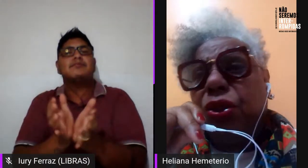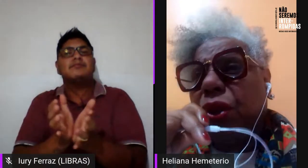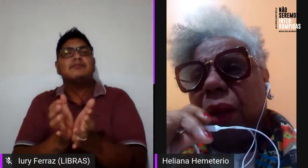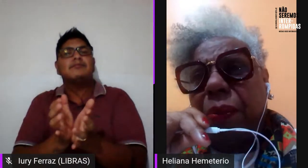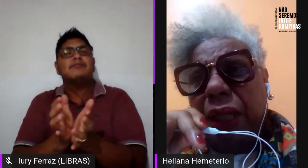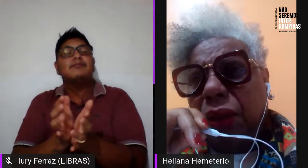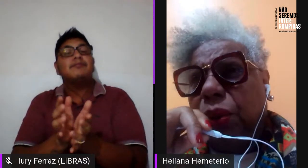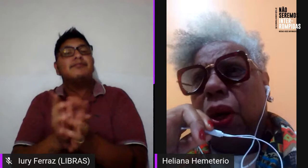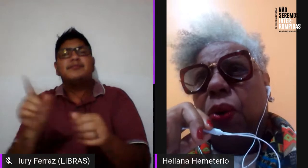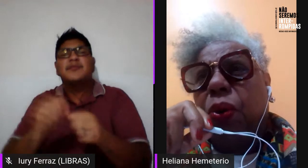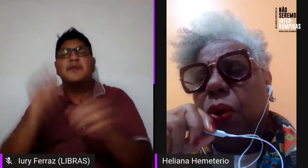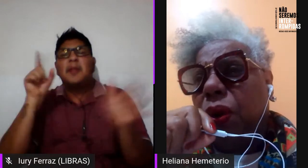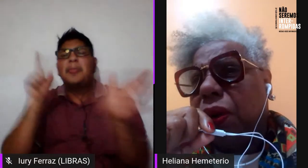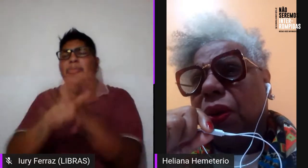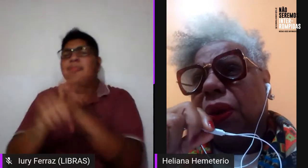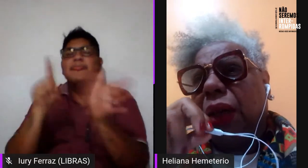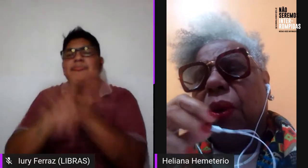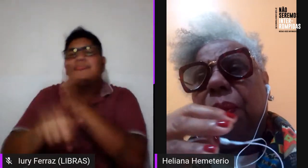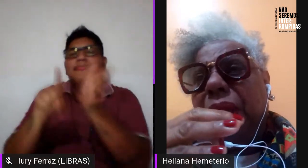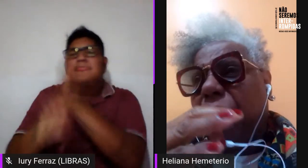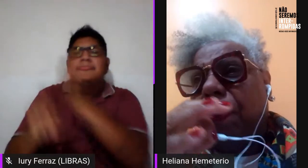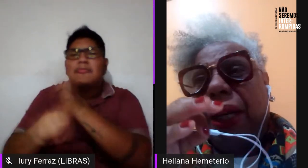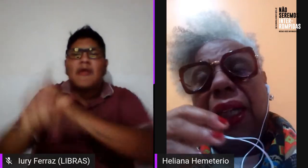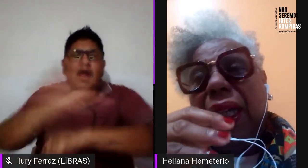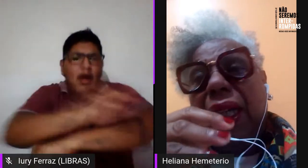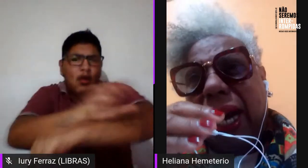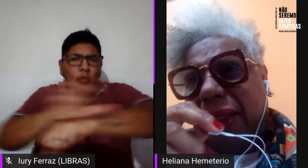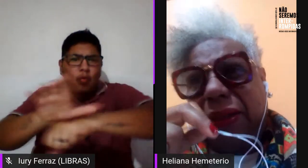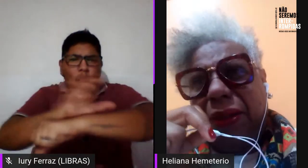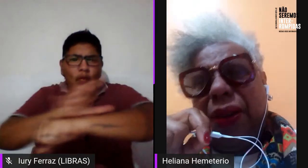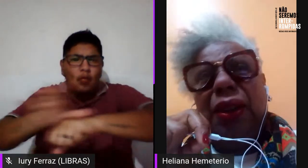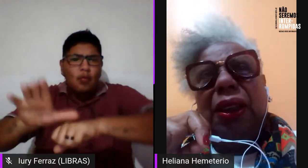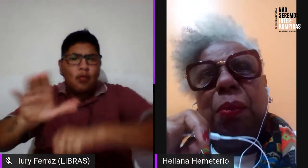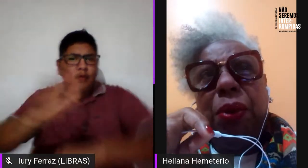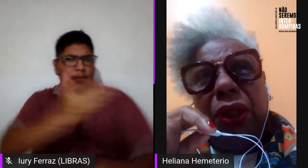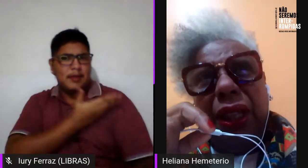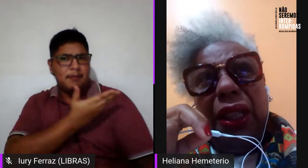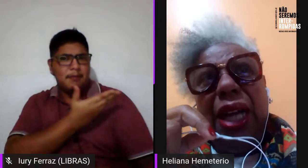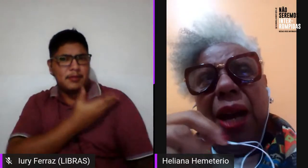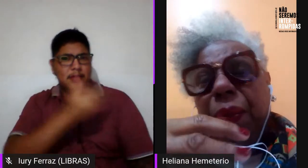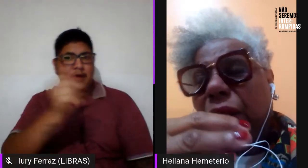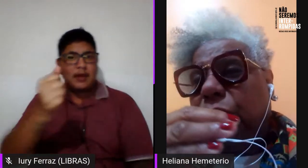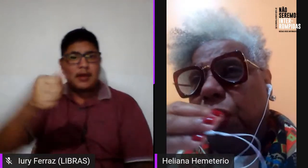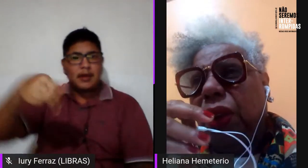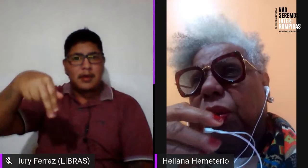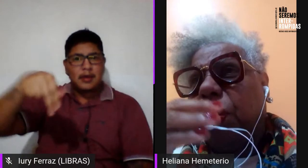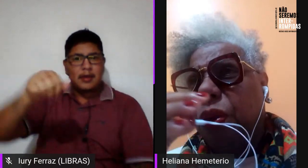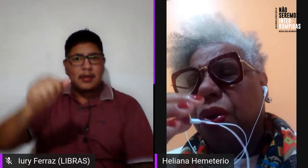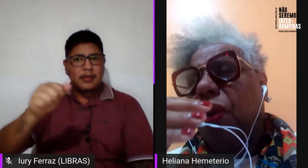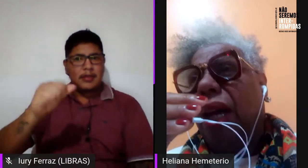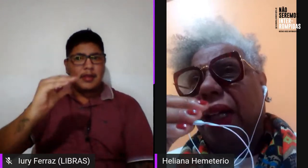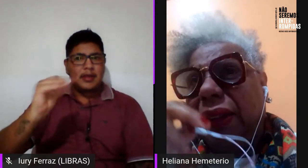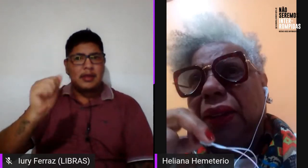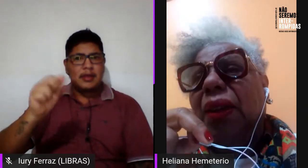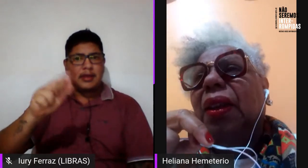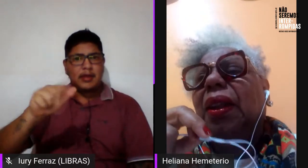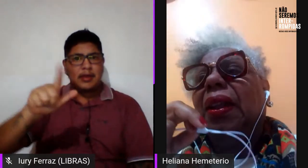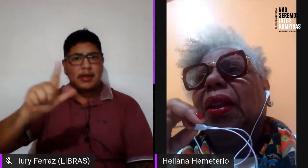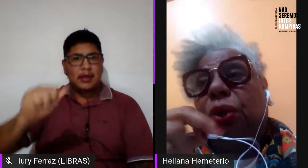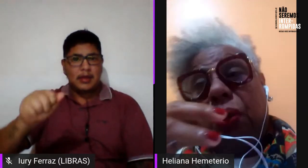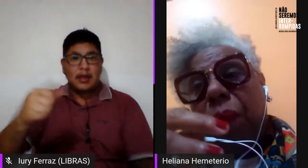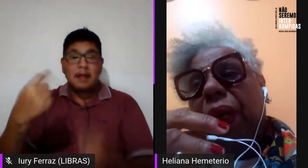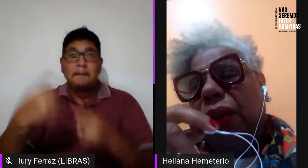fazendo um questionamento ao curso da companheira Ana Carla, porque na abertura do curso online,